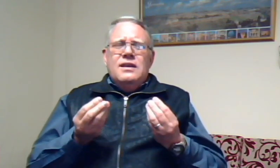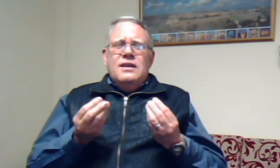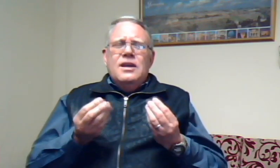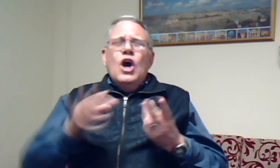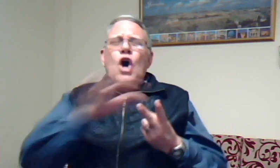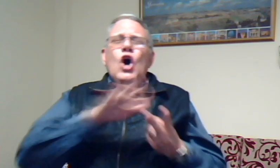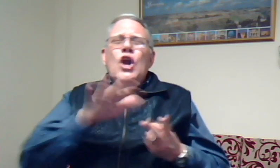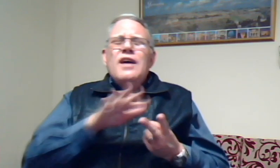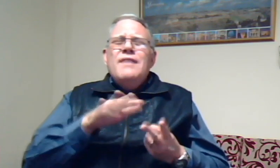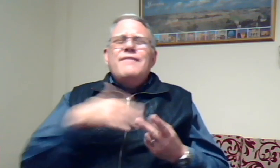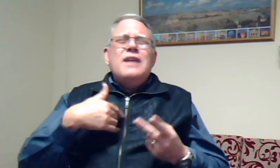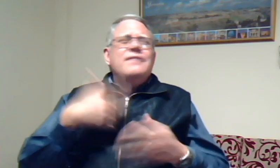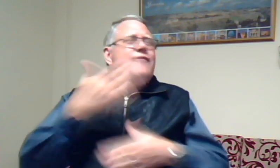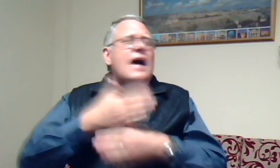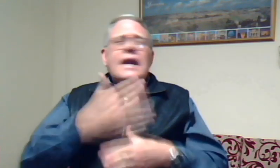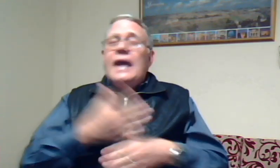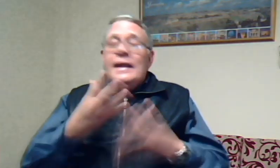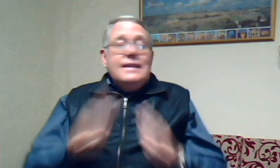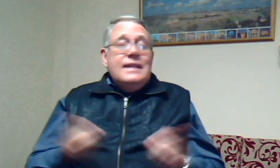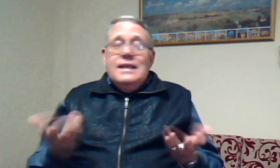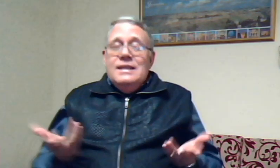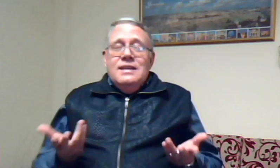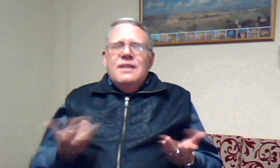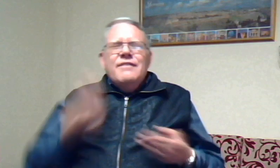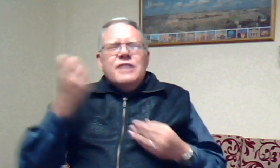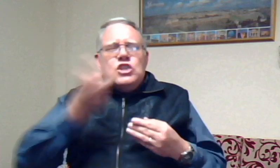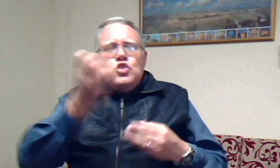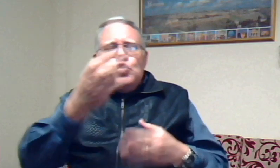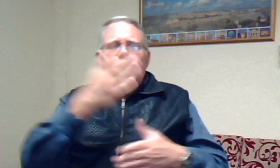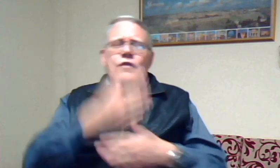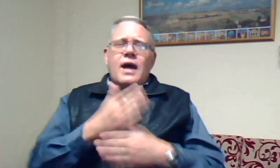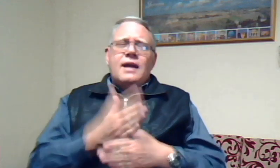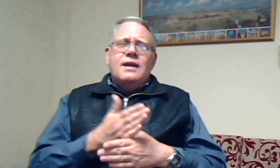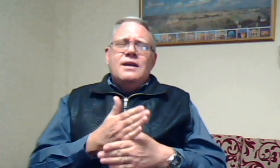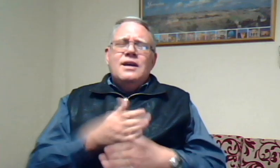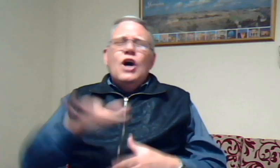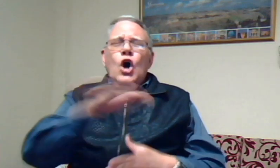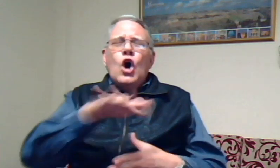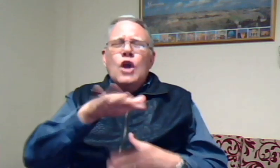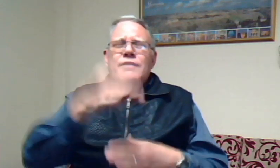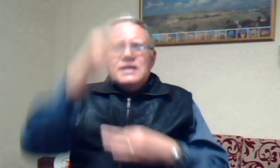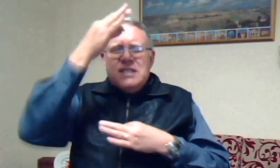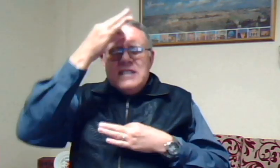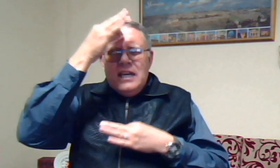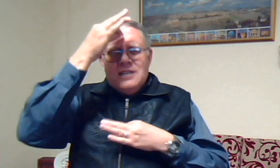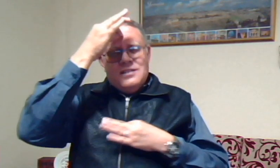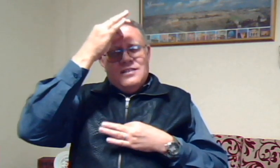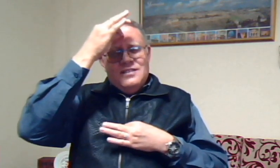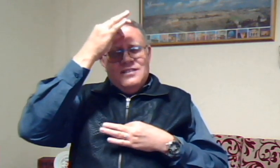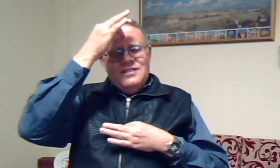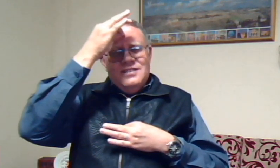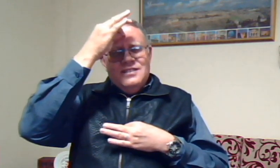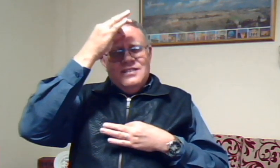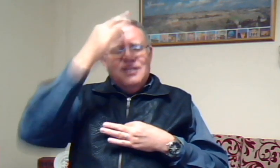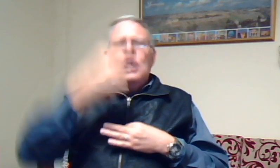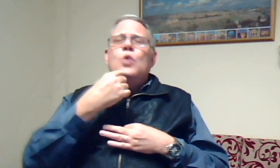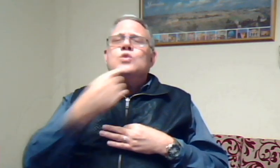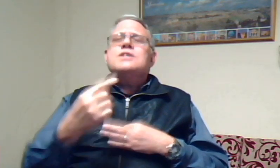Hulle wat werk het nie. Wat soek werk. Hulle wat siek is. Ons sê